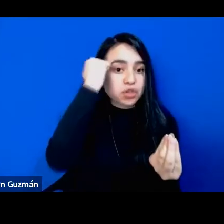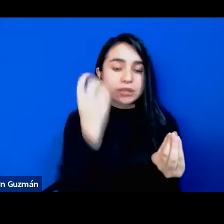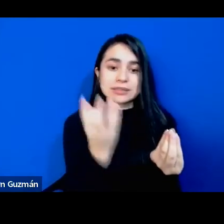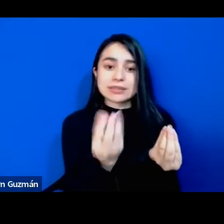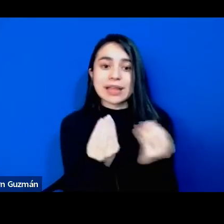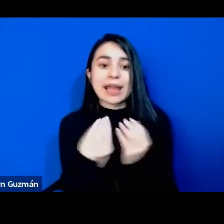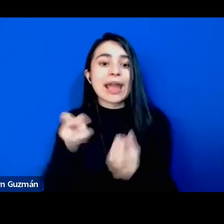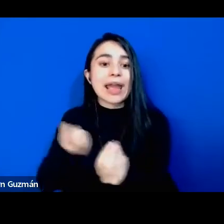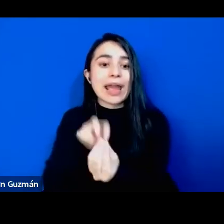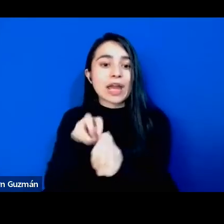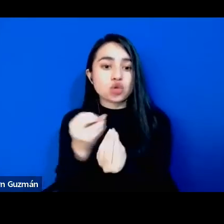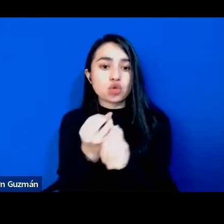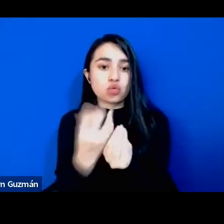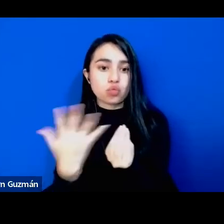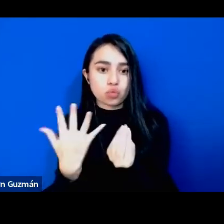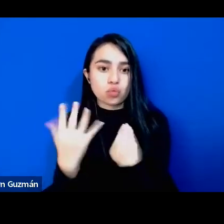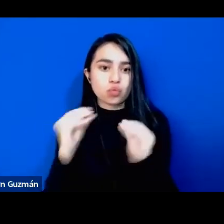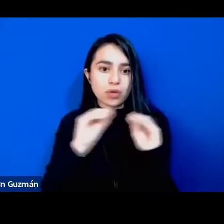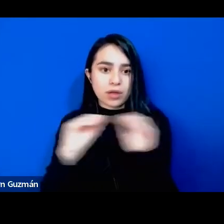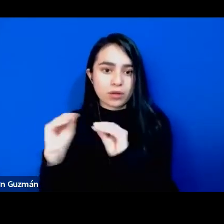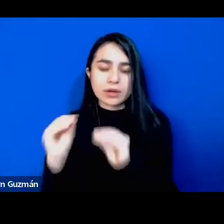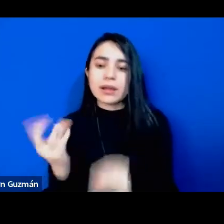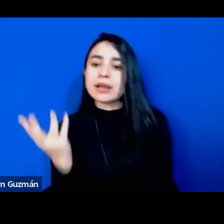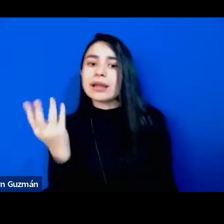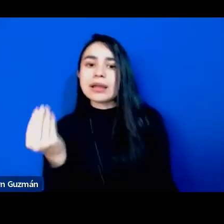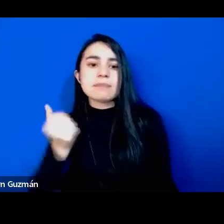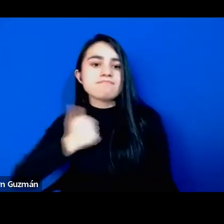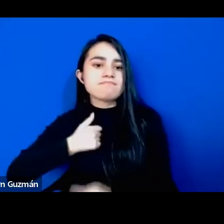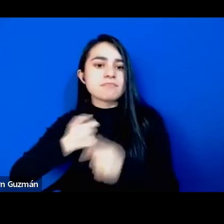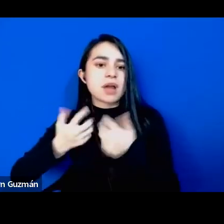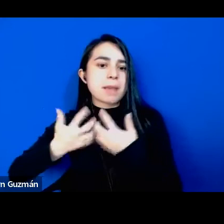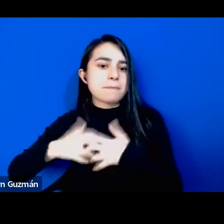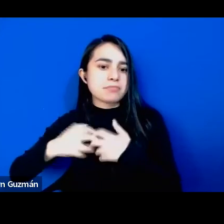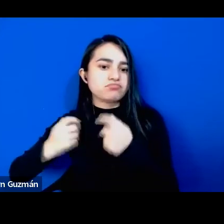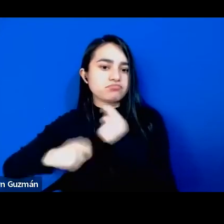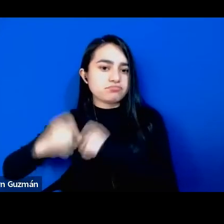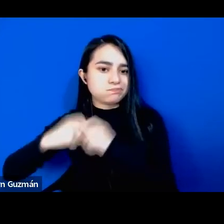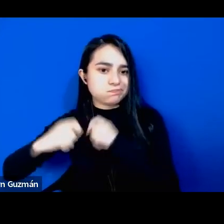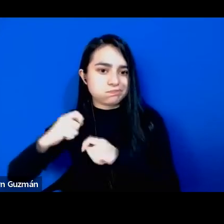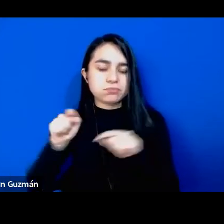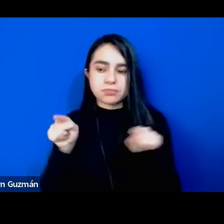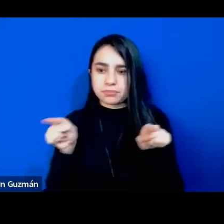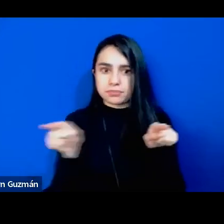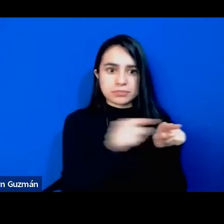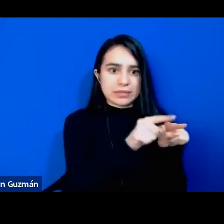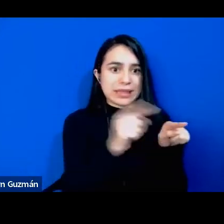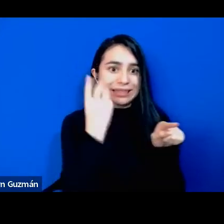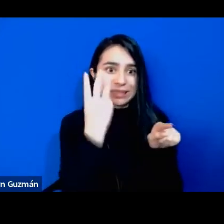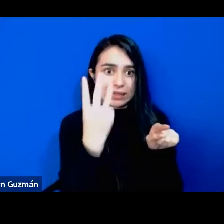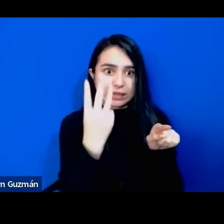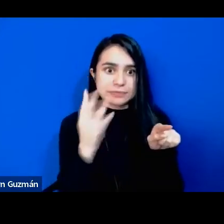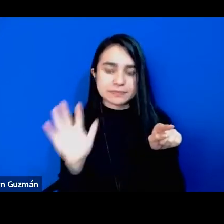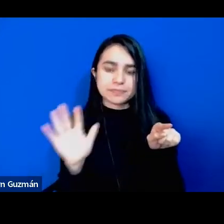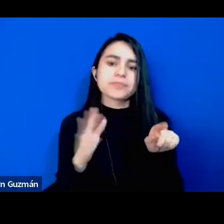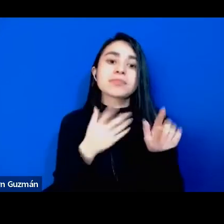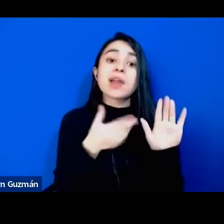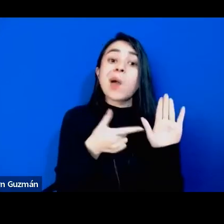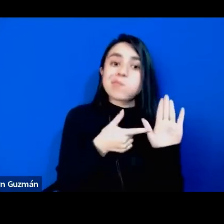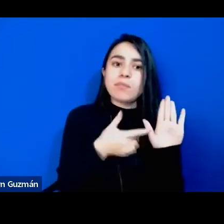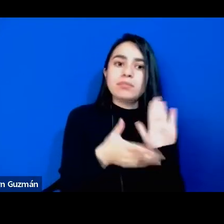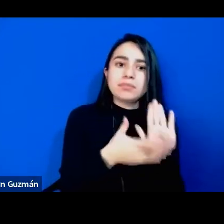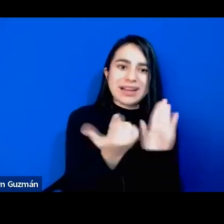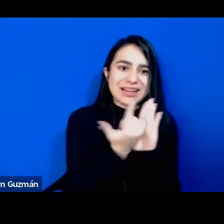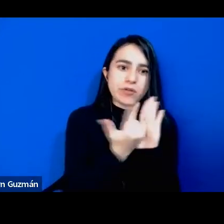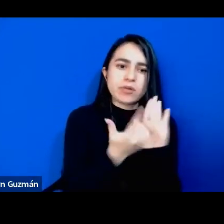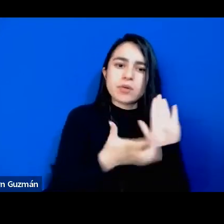microempresarias o emprendedoras y podemos ver cómo bueno el argumento ahí es